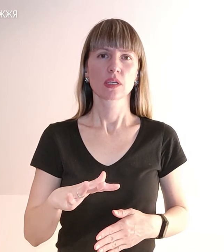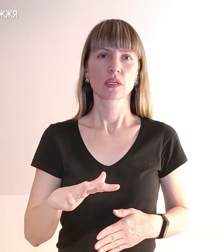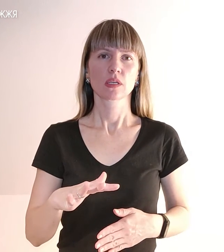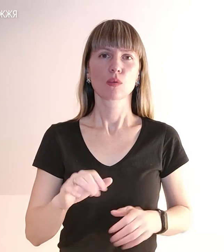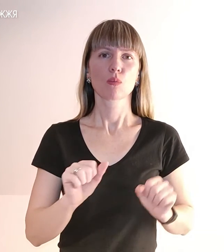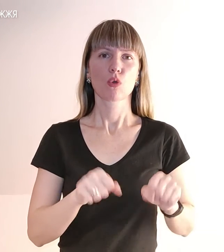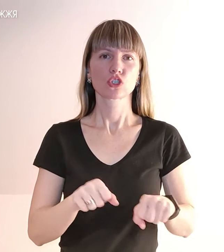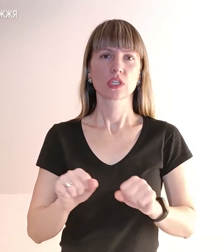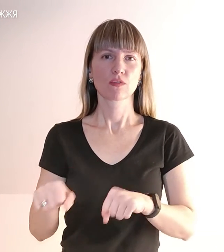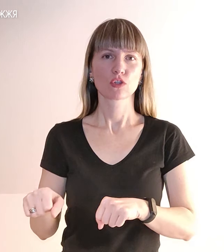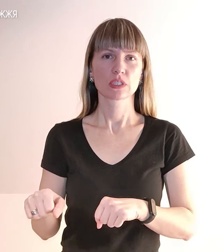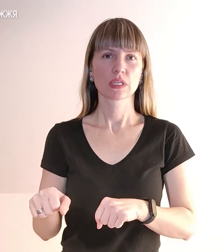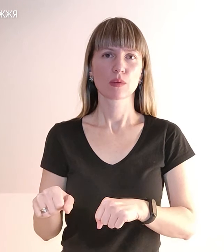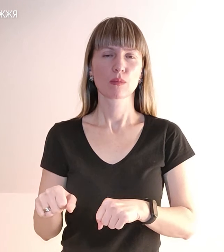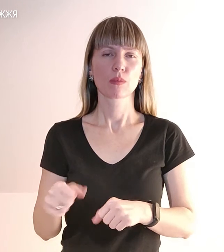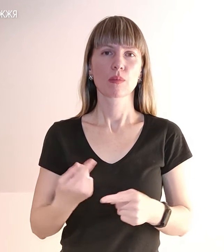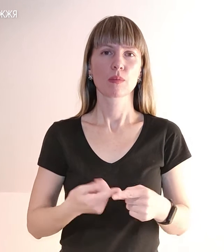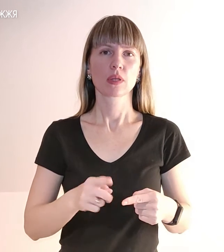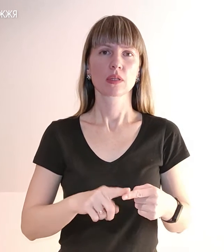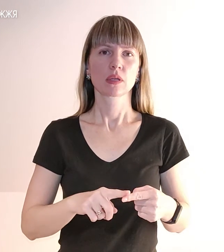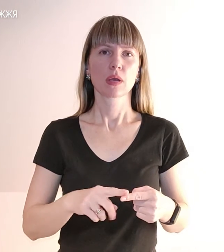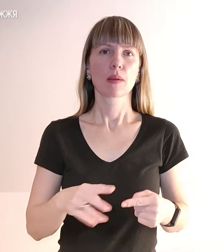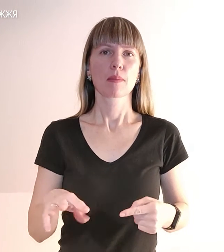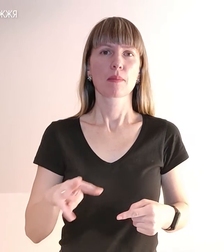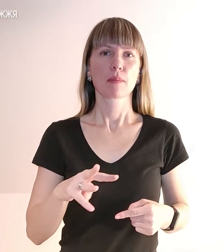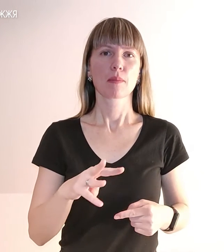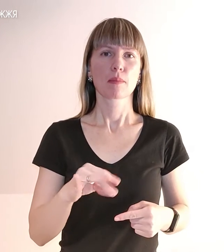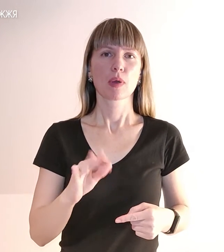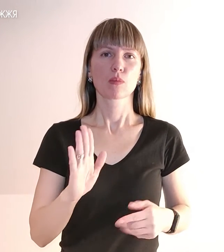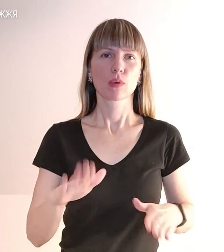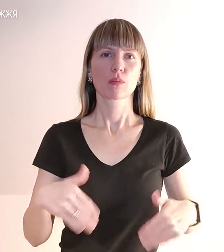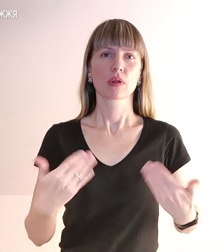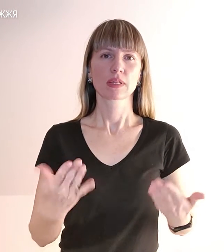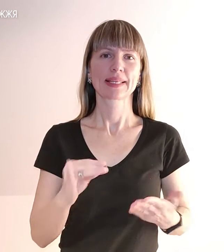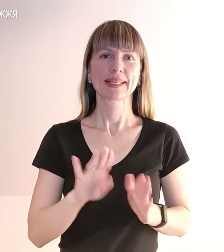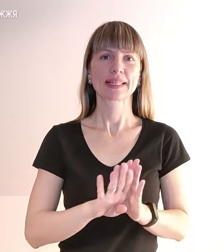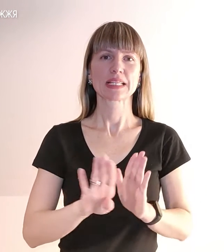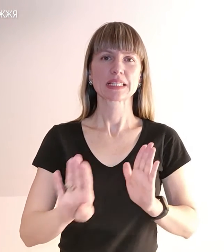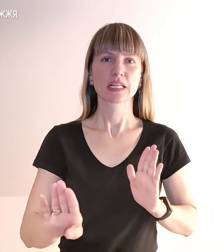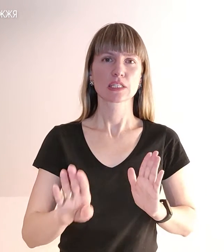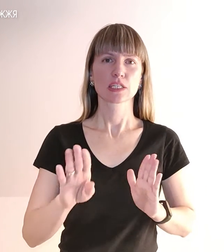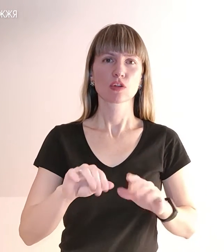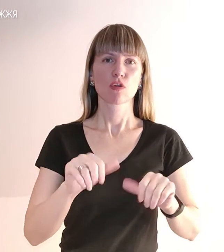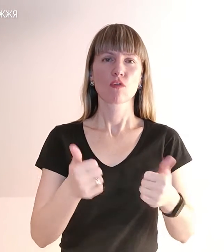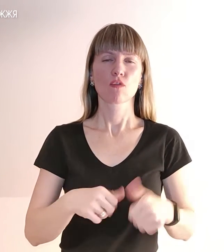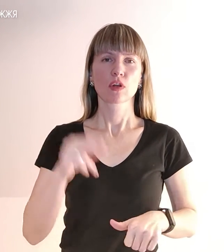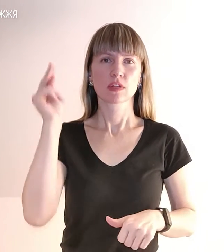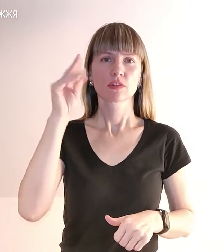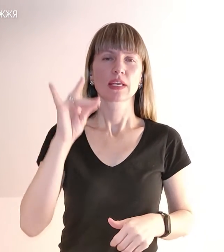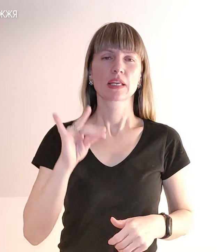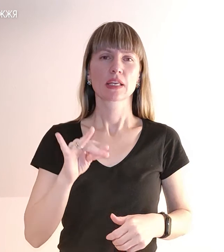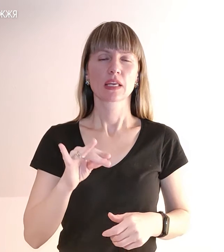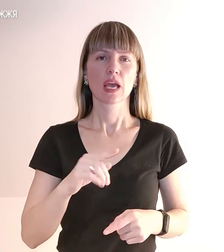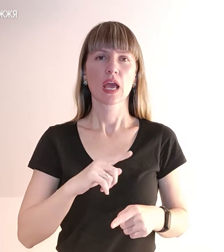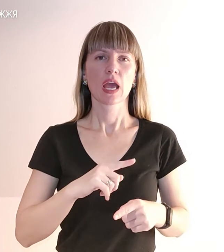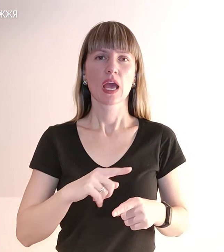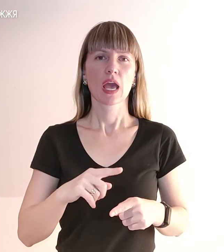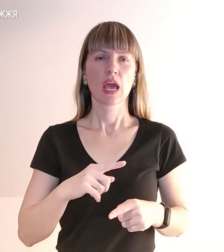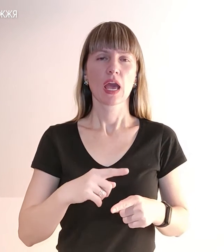можливостям. Отже, ми будемо пропонувати і дистанційну форму навчання, і екстернатну форму індивідуальну, і